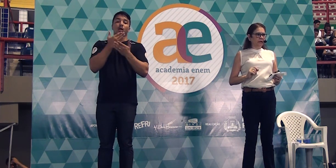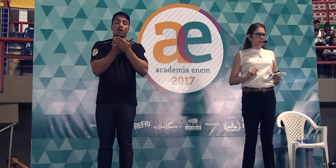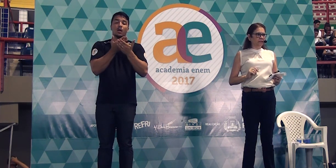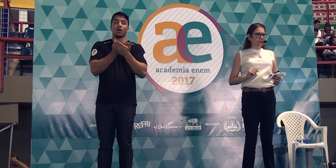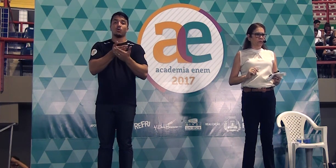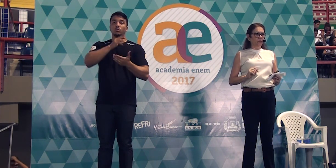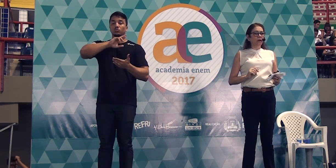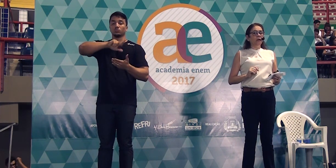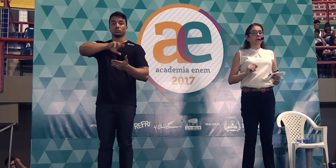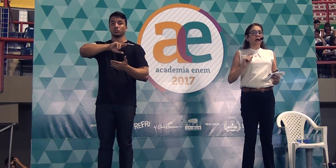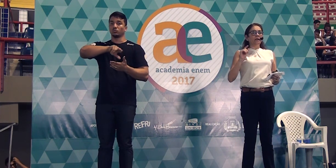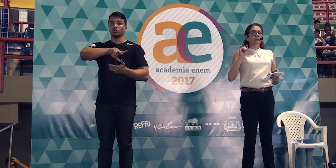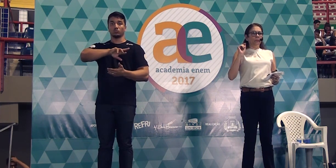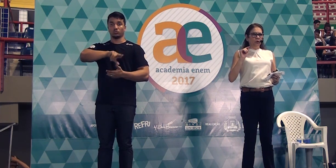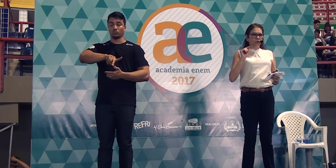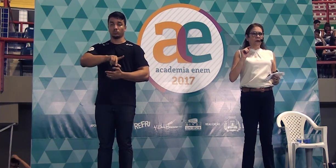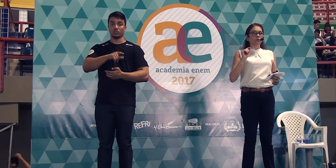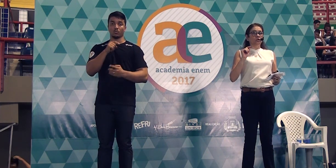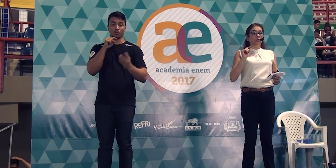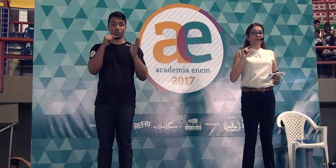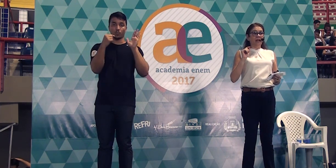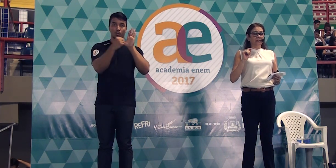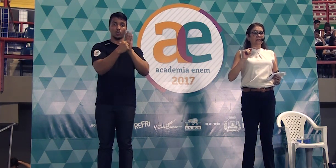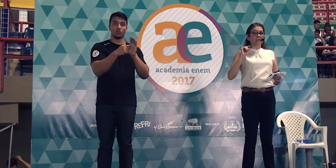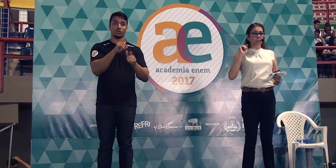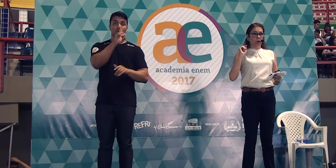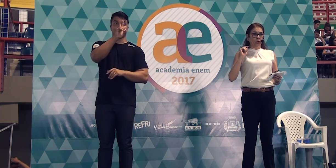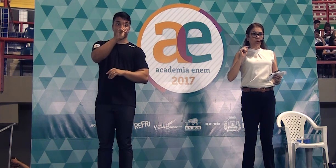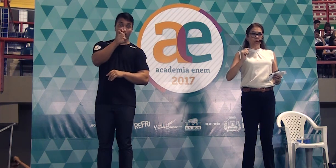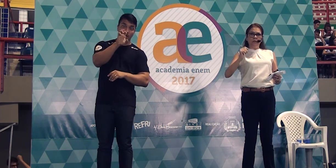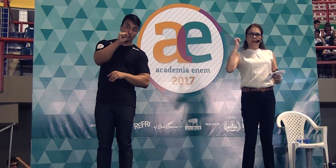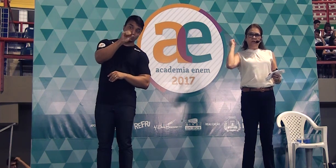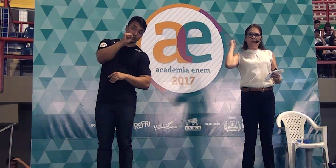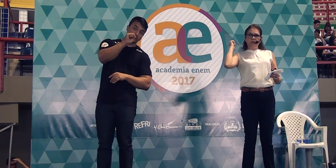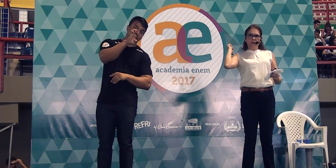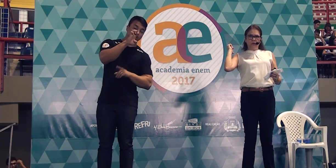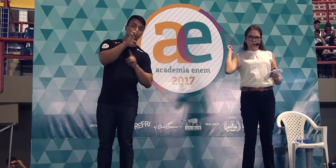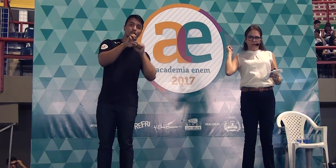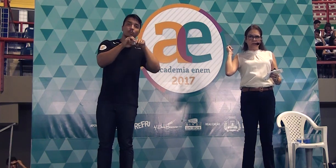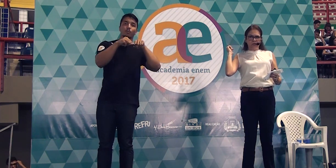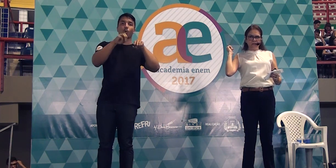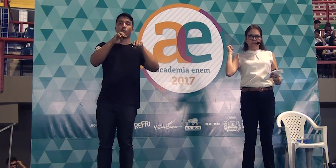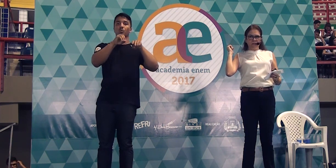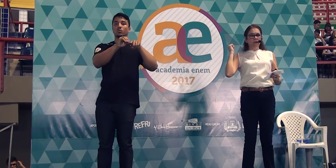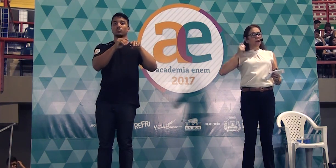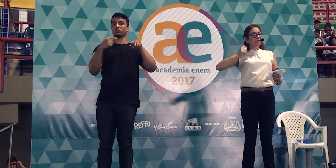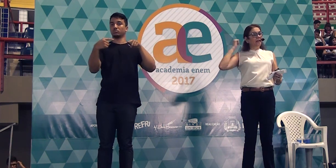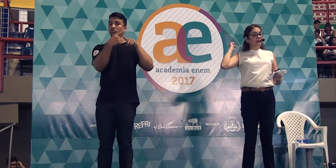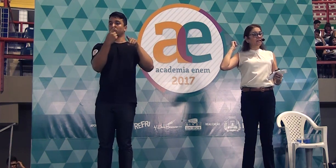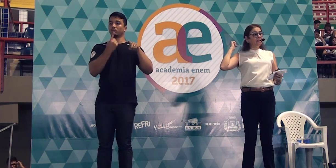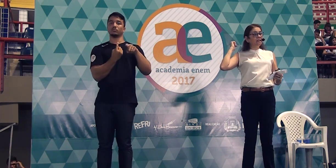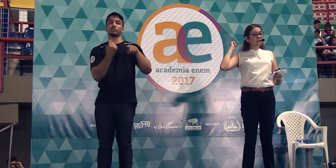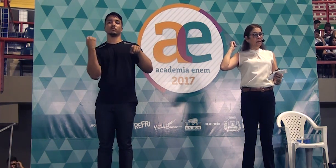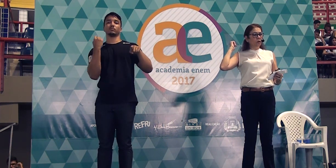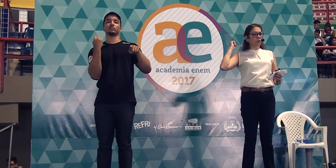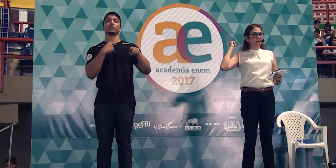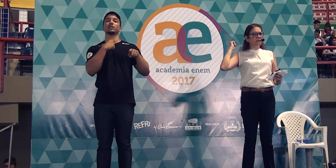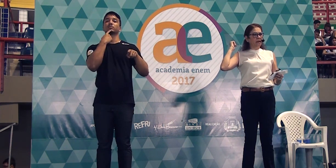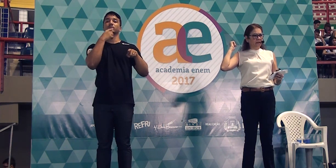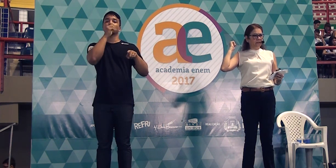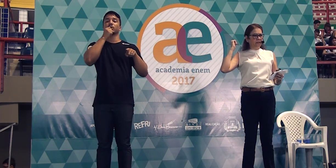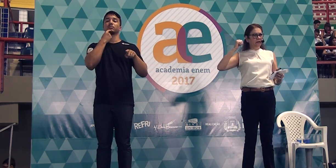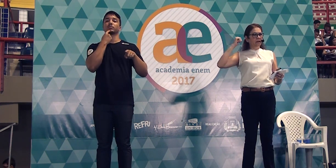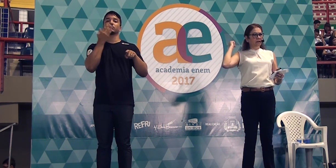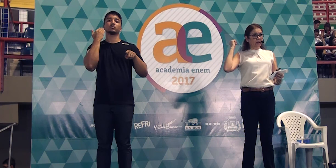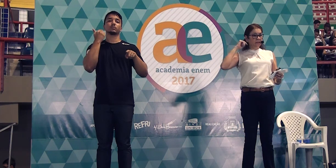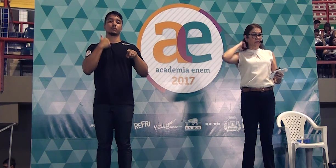aulas de redação. Aí ponto. Aí eu digo desse modo me referindo ao que eu já disse. Desci com